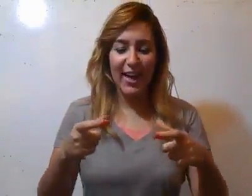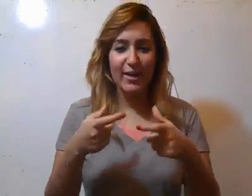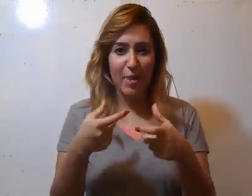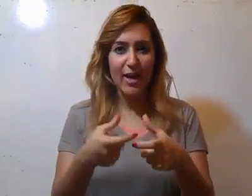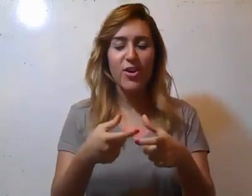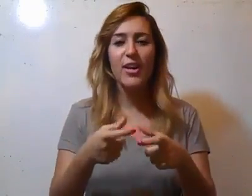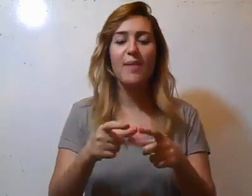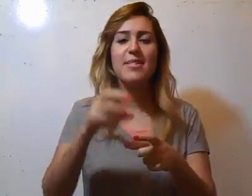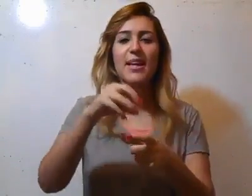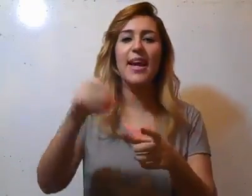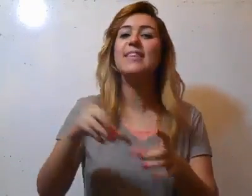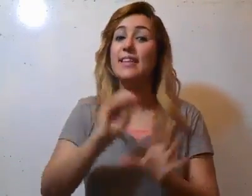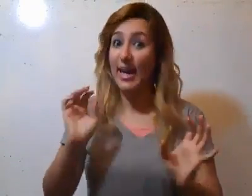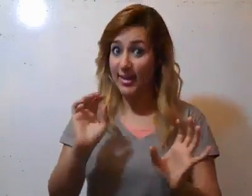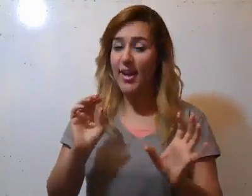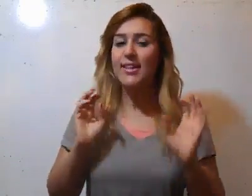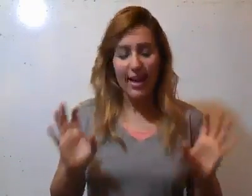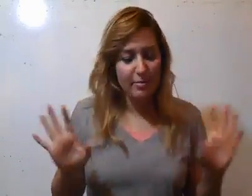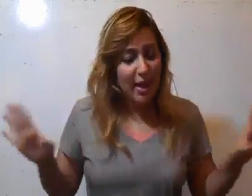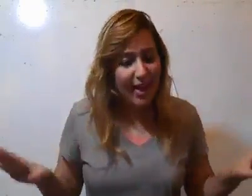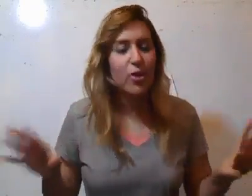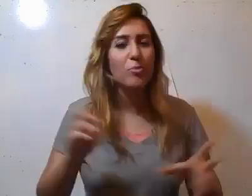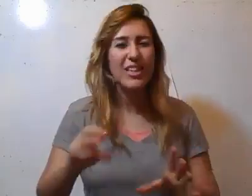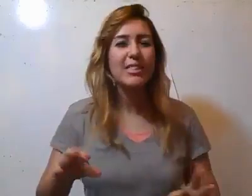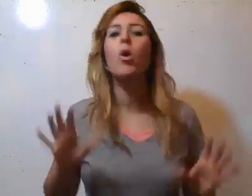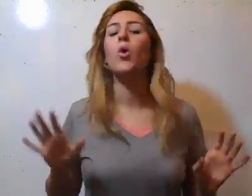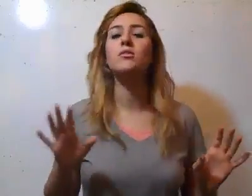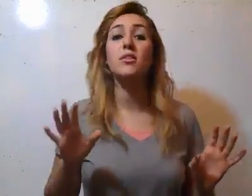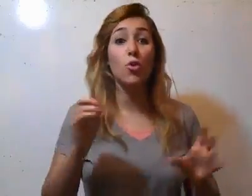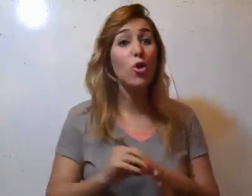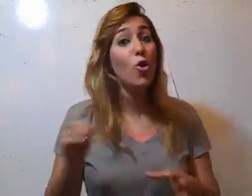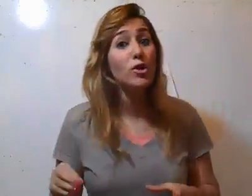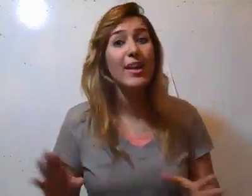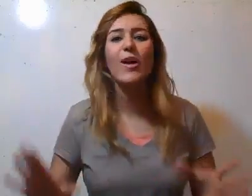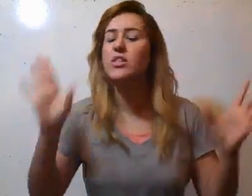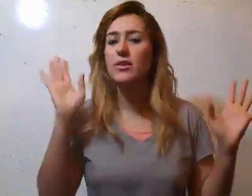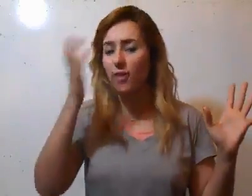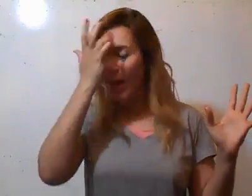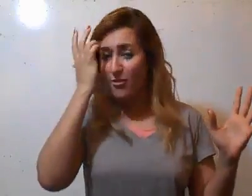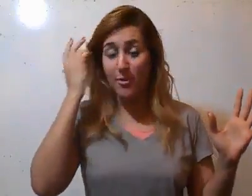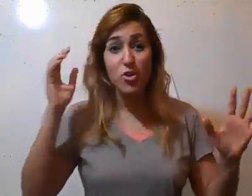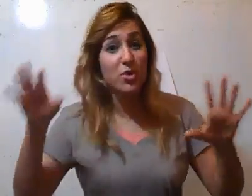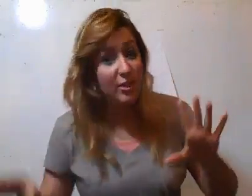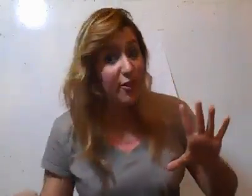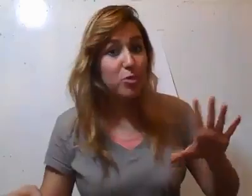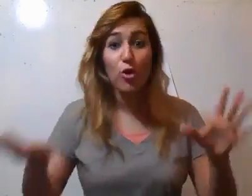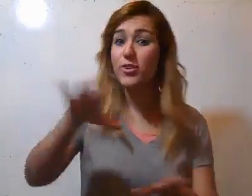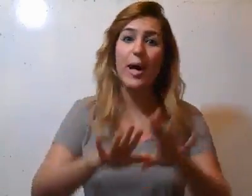عقل الراجل عامل زي خليط النحل. يعني من الاخر ومتقسم قوض. كل قوضة لها وظيفة. فما فيش وظيفة بتوفر لاب